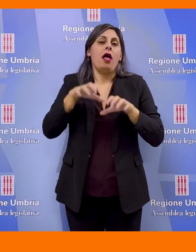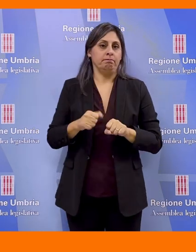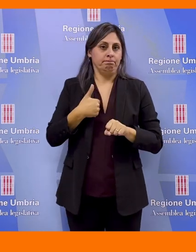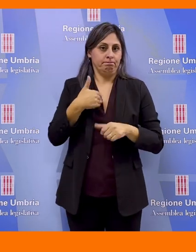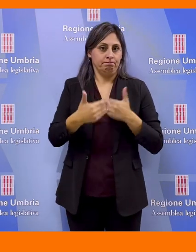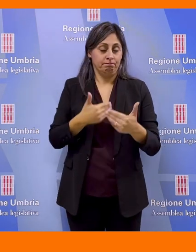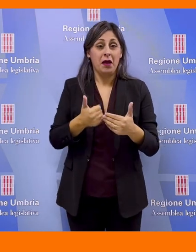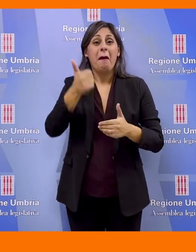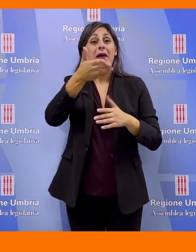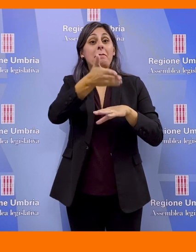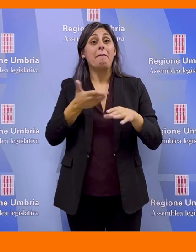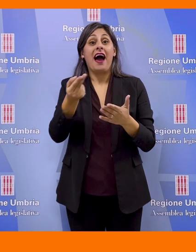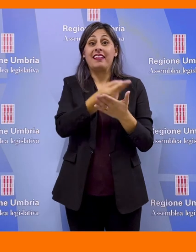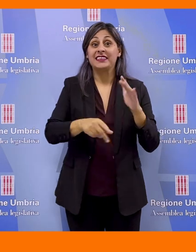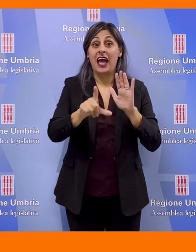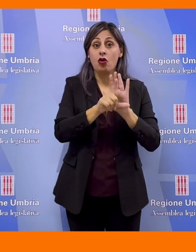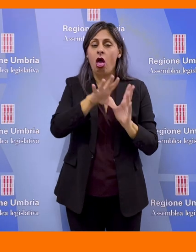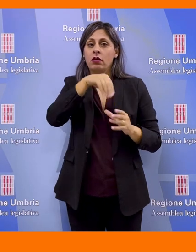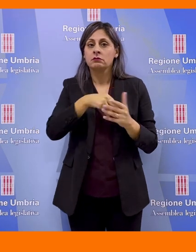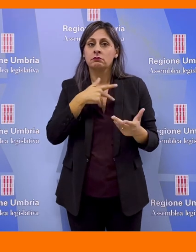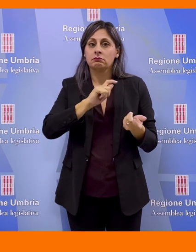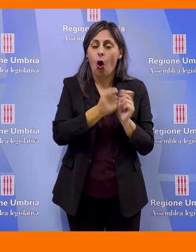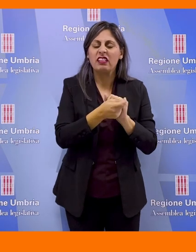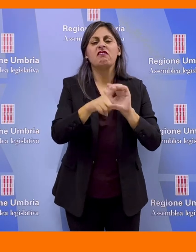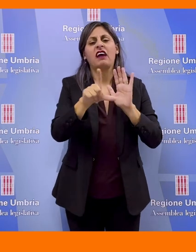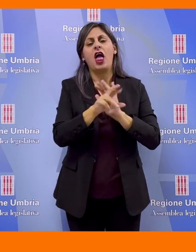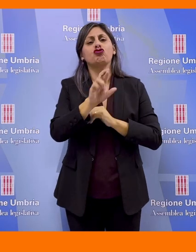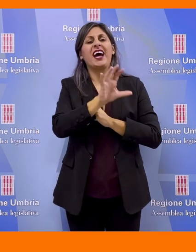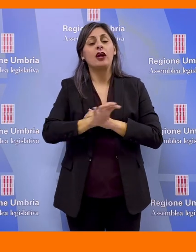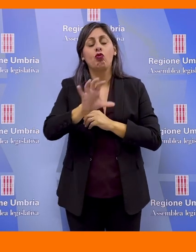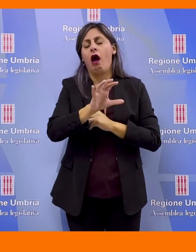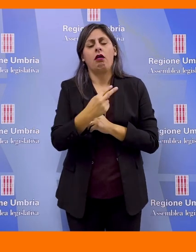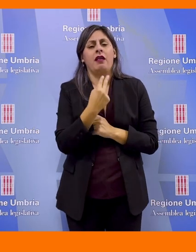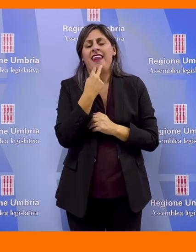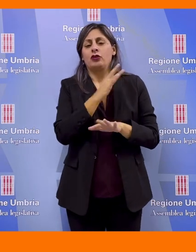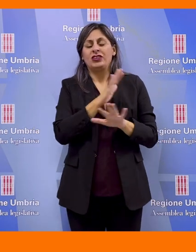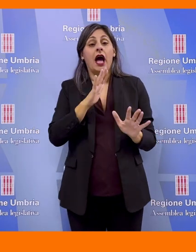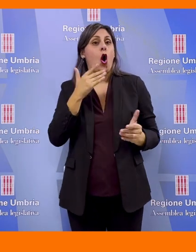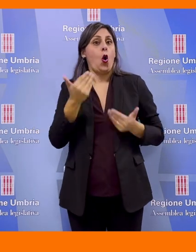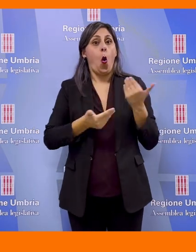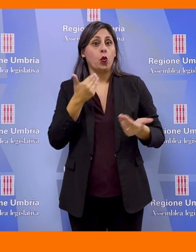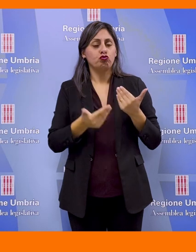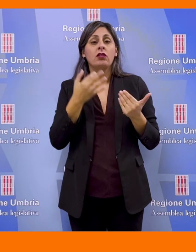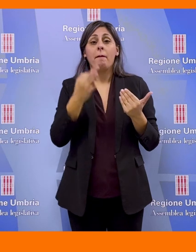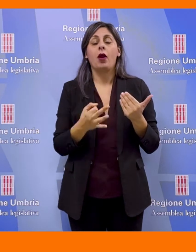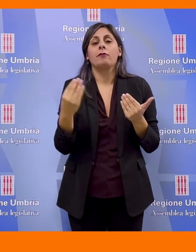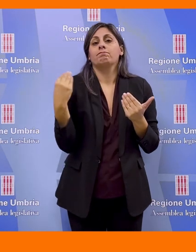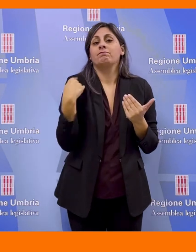La prima parte del disegno di legge contiene modifiche a leggi regionali necessarie e urgenti richieste dagli